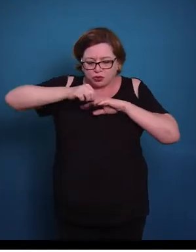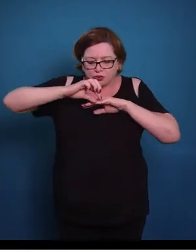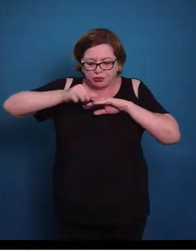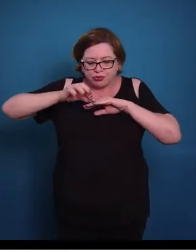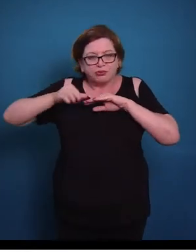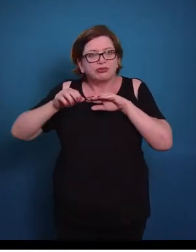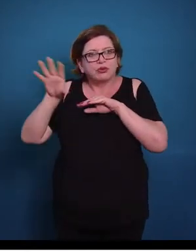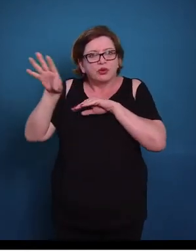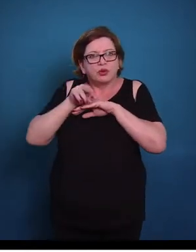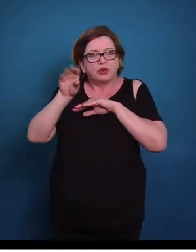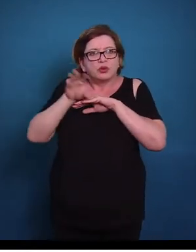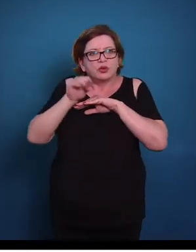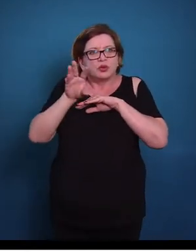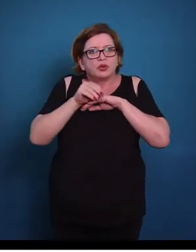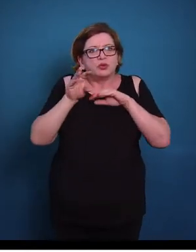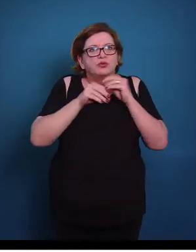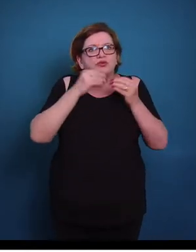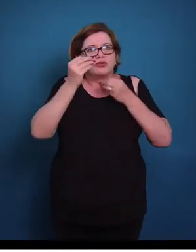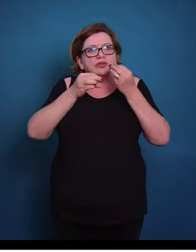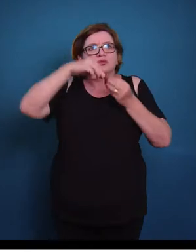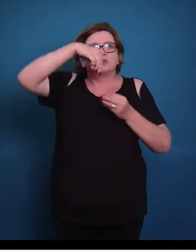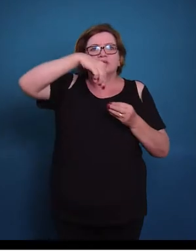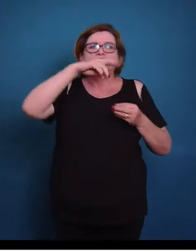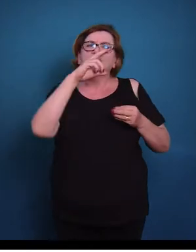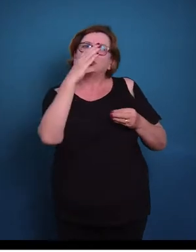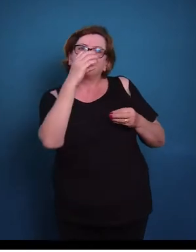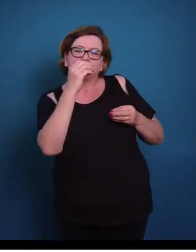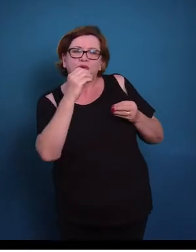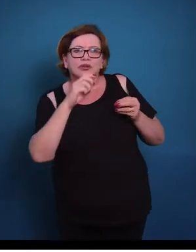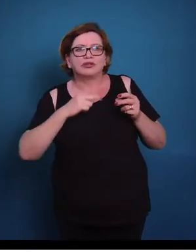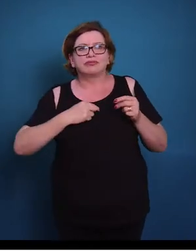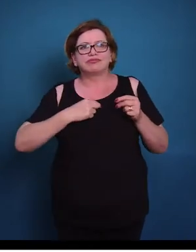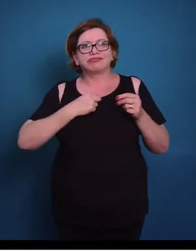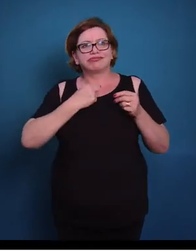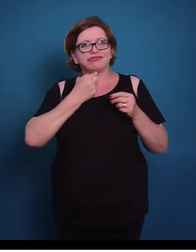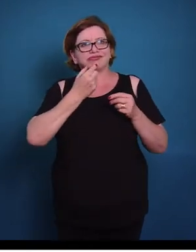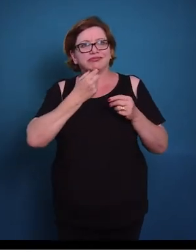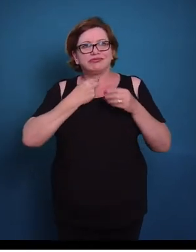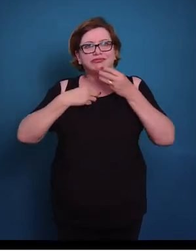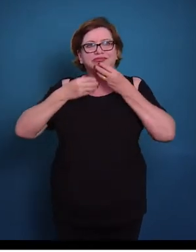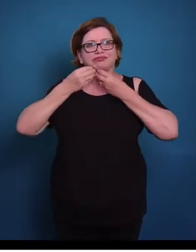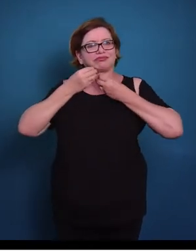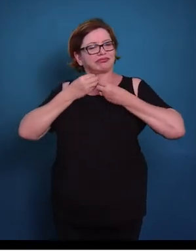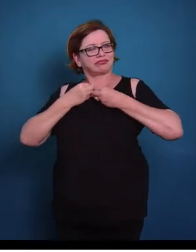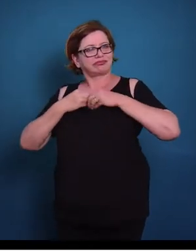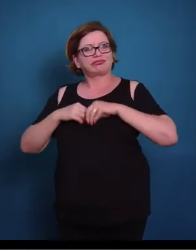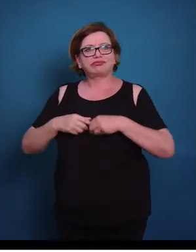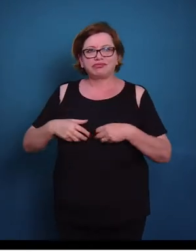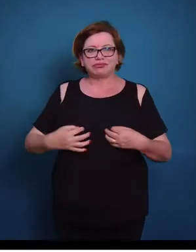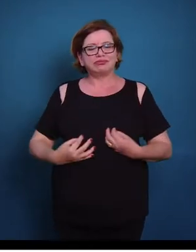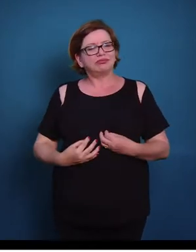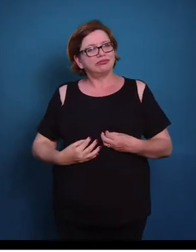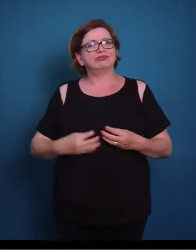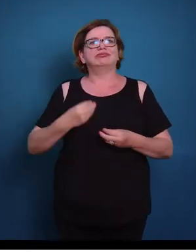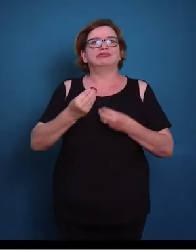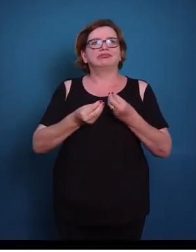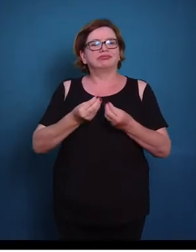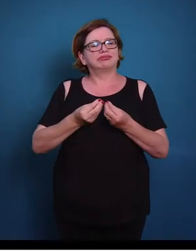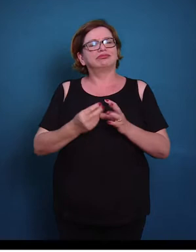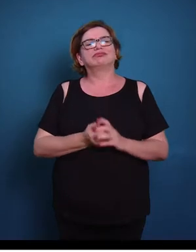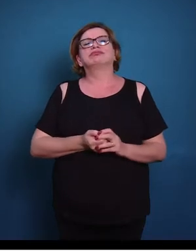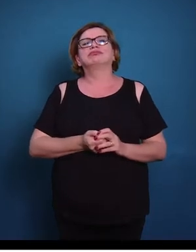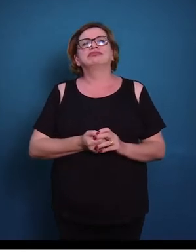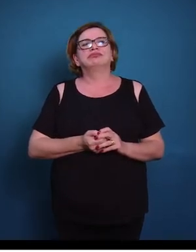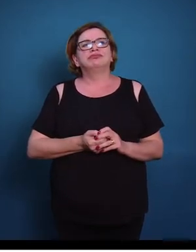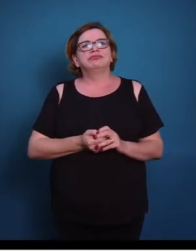auxilia o fluxo de muco, que vai retornar da traqueia e vai ser deglutido pelo esôfago e depois vai para o intestino.